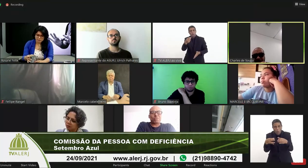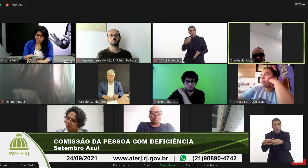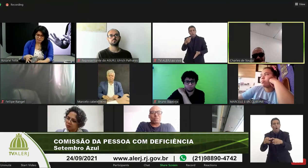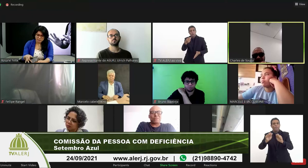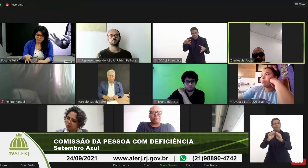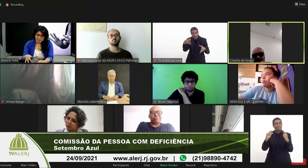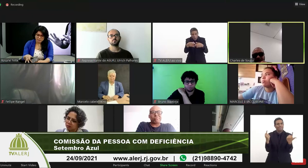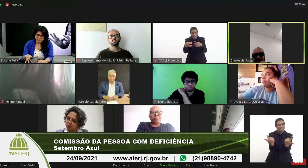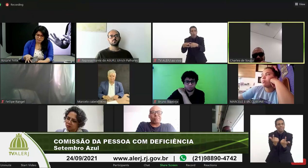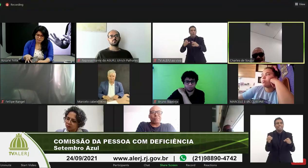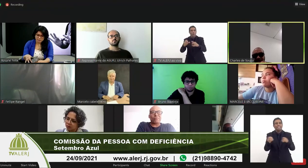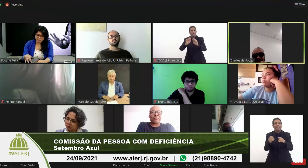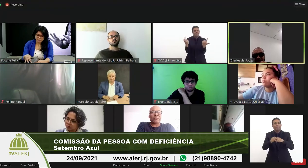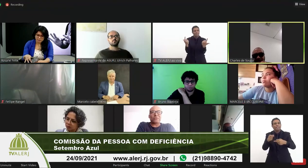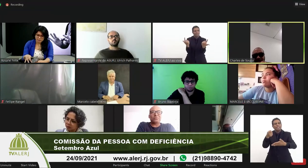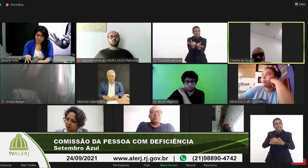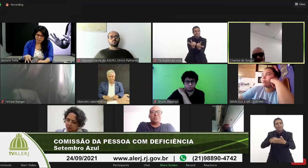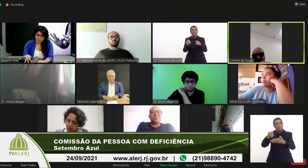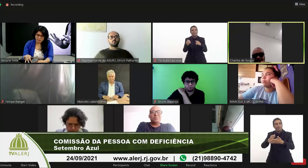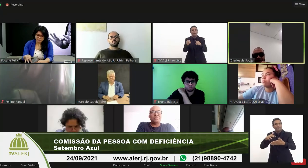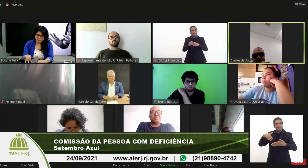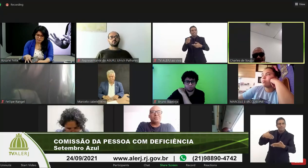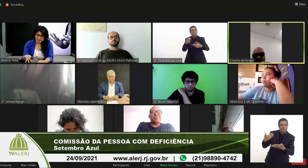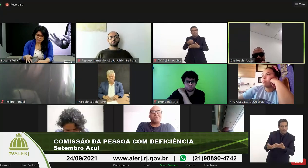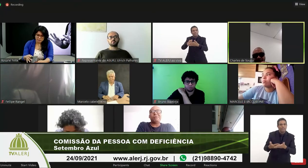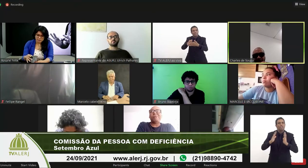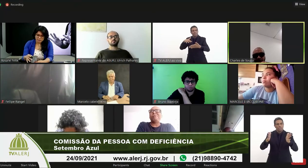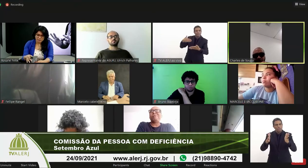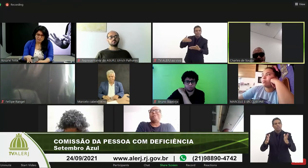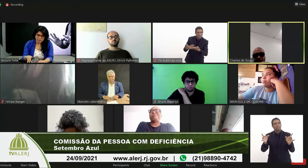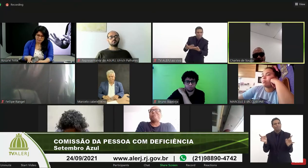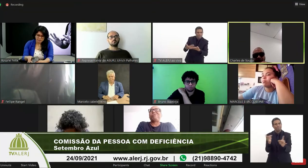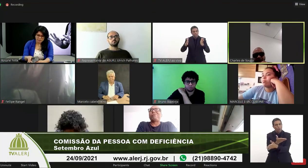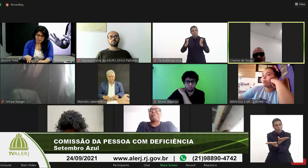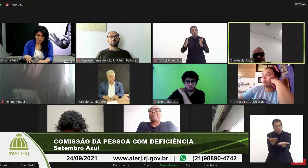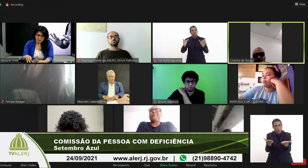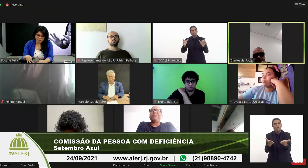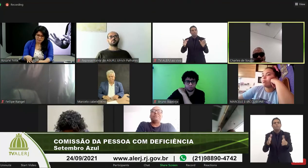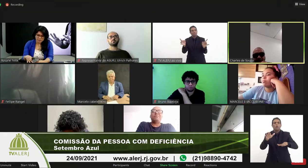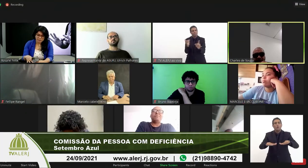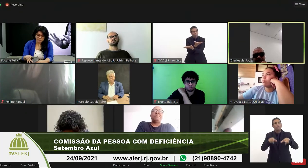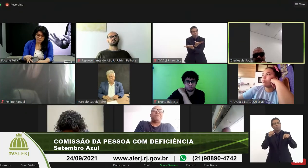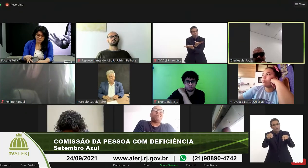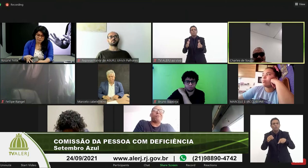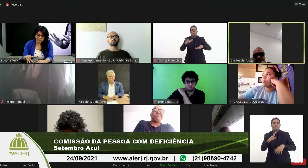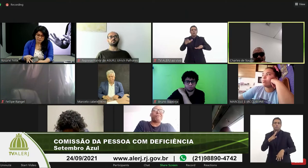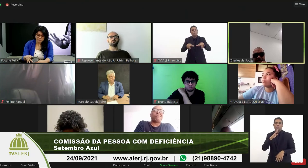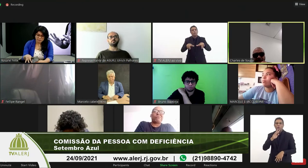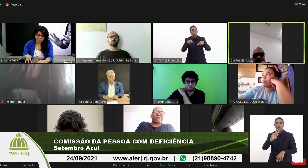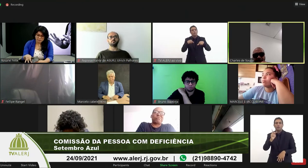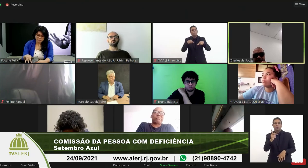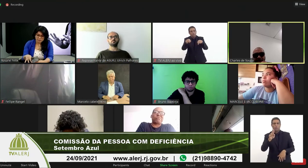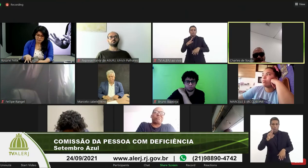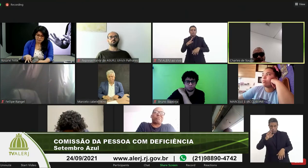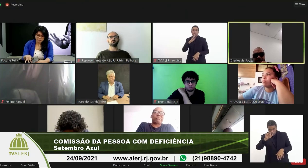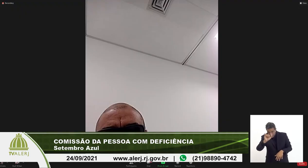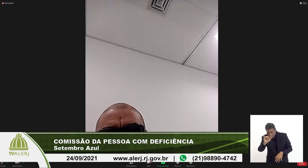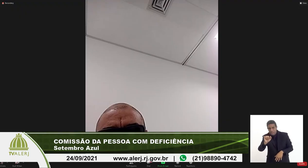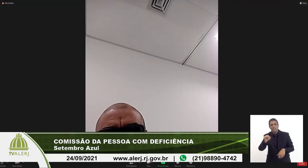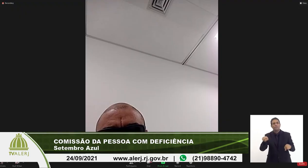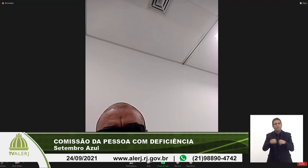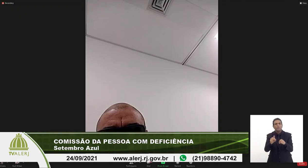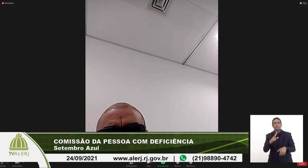da comissão já estou há certo tempo então estamos aí na luta já há bastante tempo muitos tipo URI que já conheci URI há muito tempo em